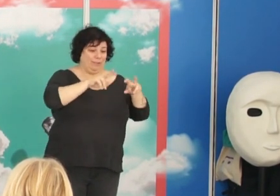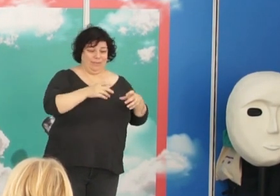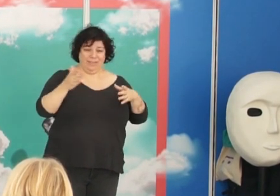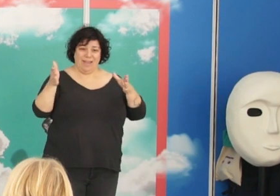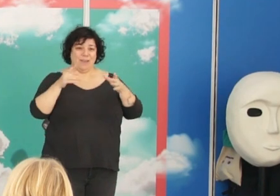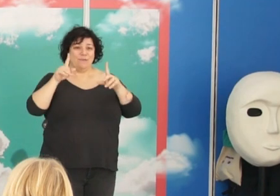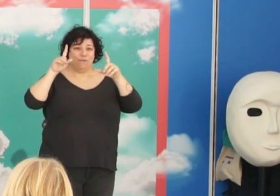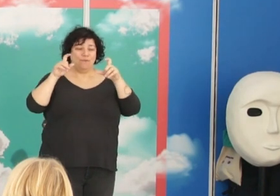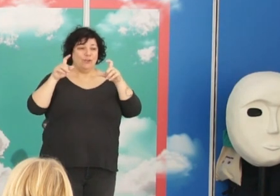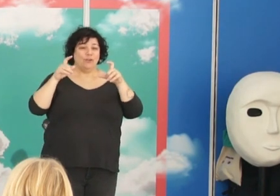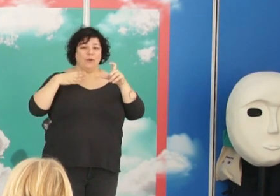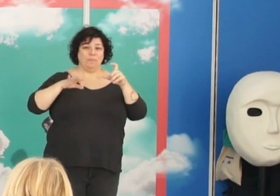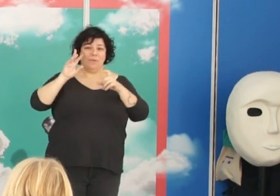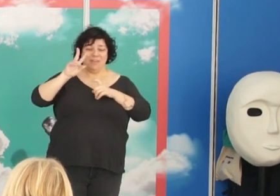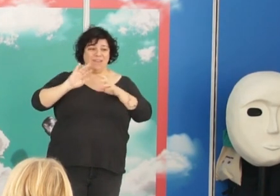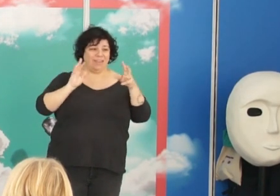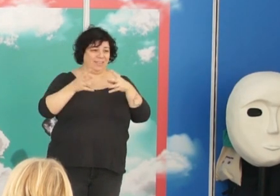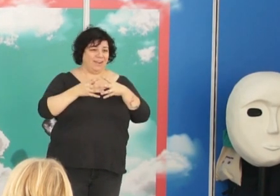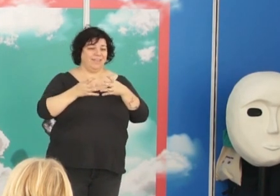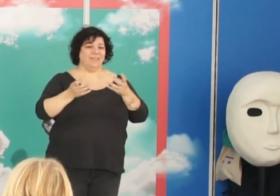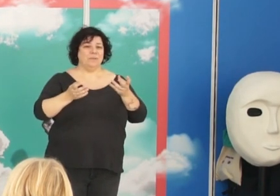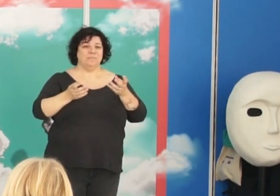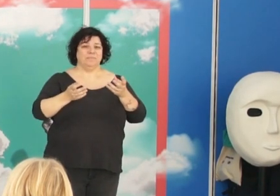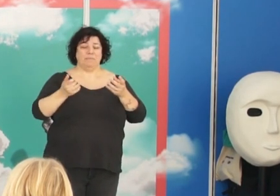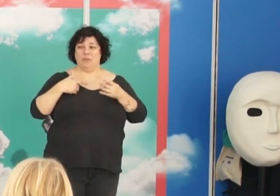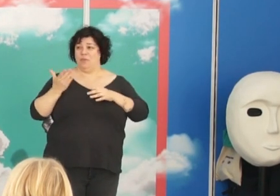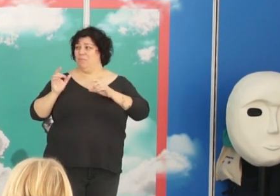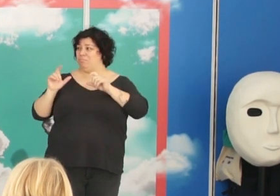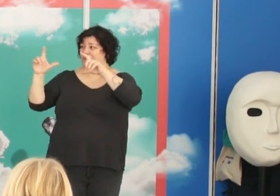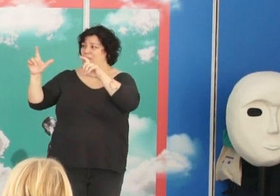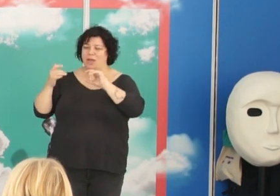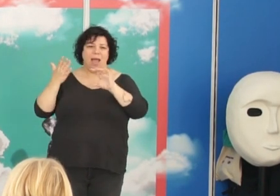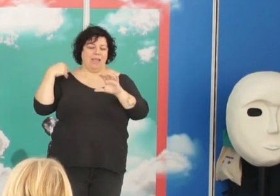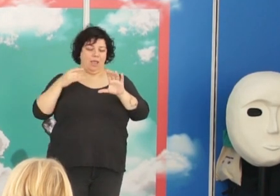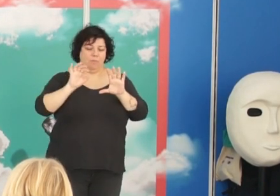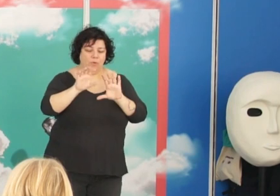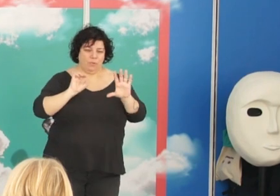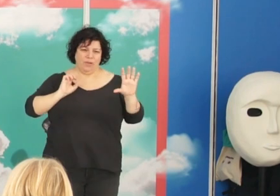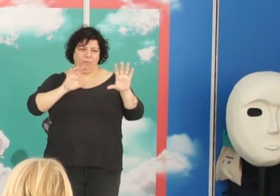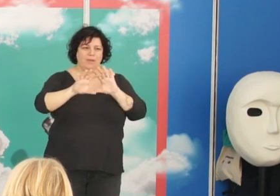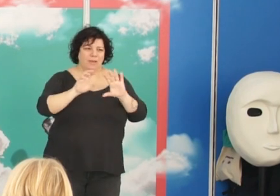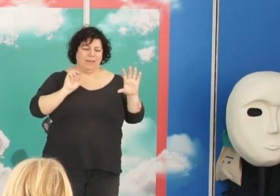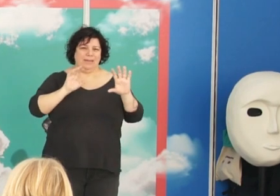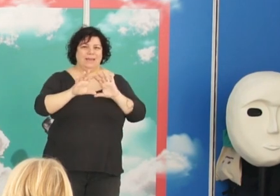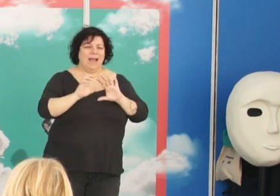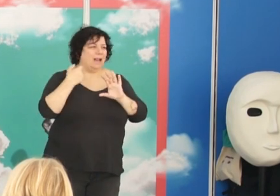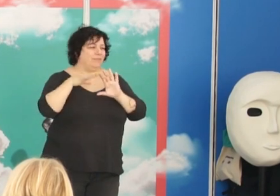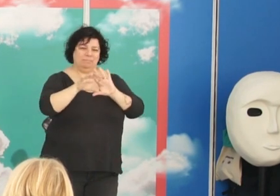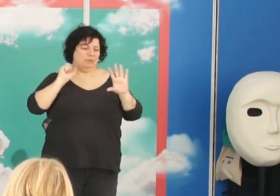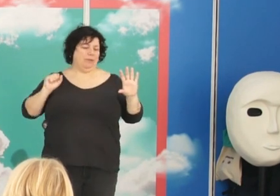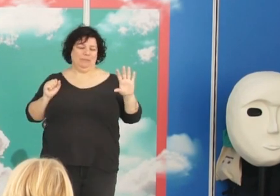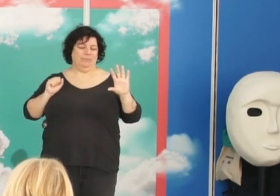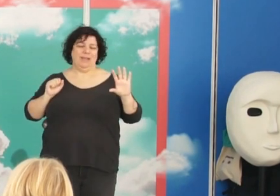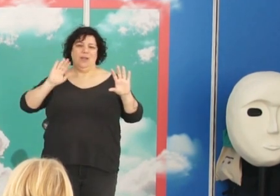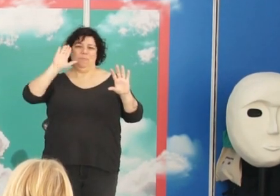por ahí una foto que la podéis ver en internet, lo que pasa es que yo no la he traído y estuve anoche, ¿la pongo o no la pongo? Pues no la pongo, por si